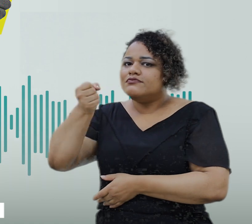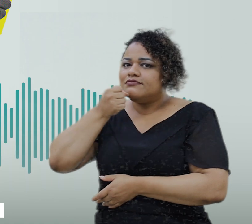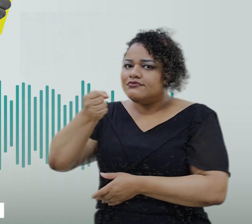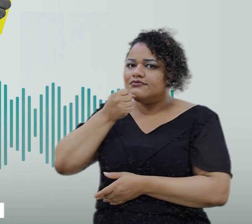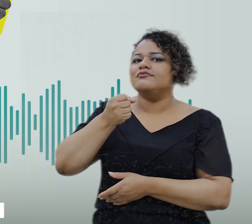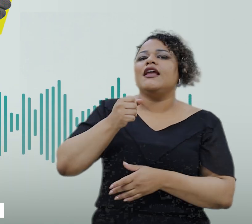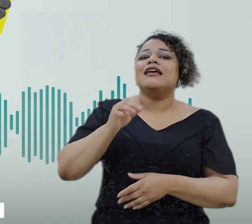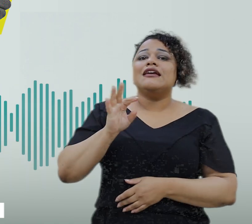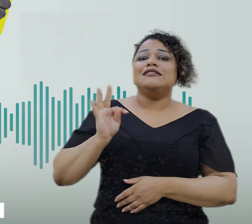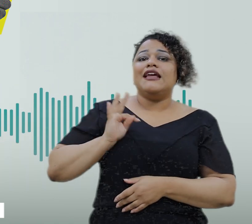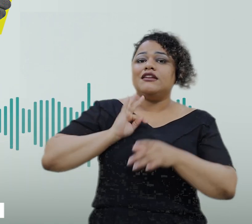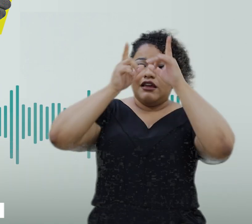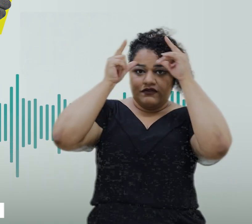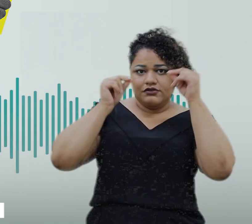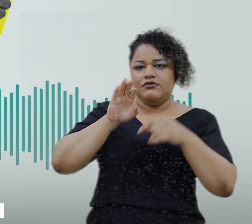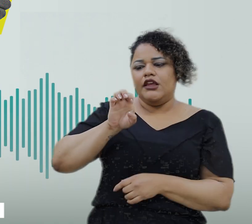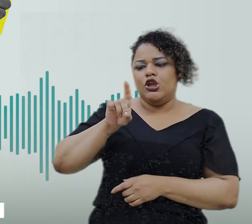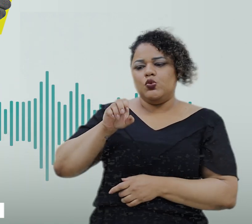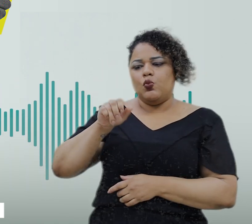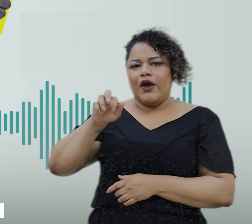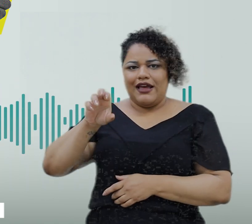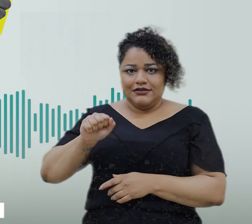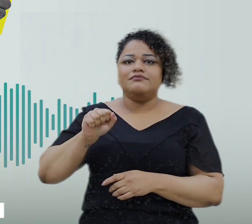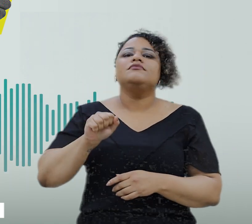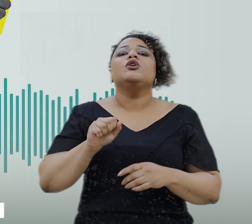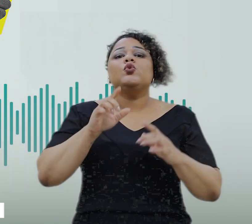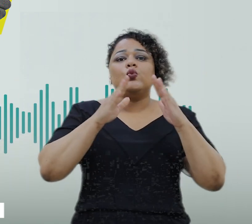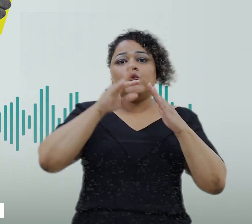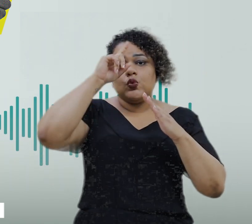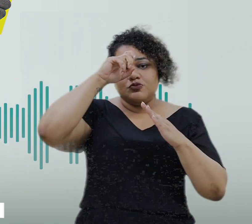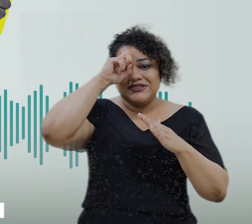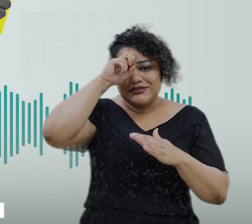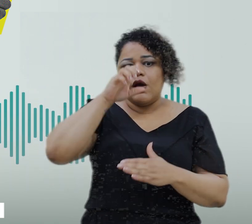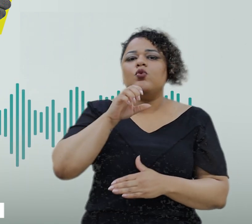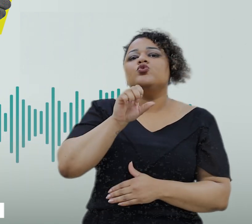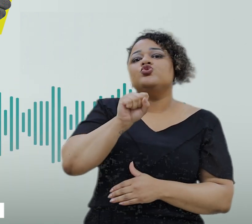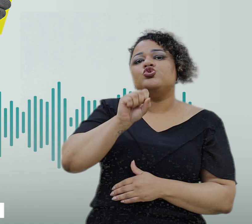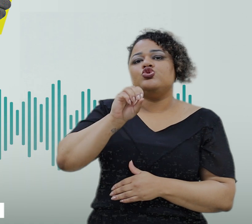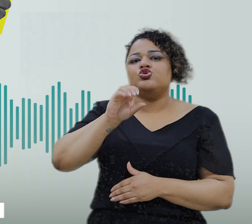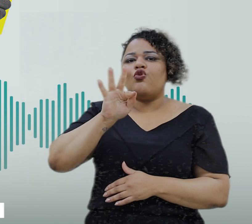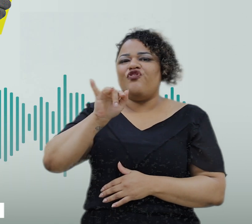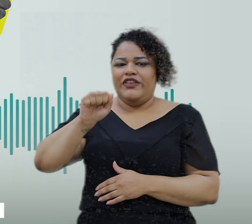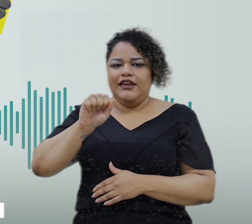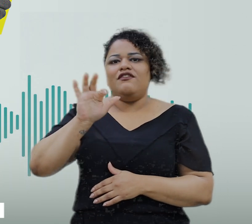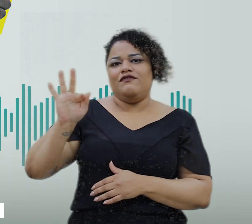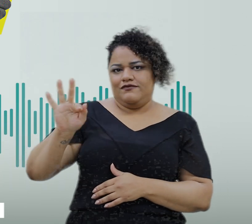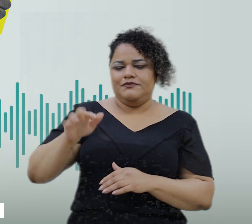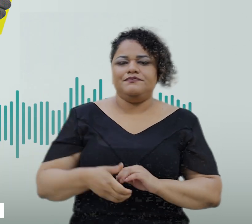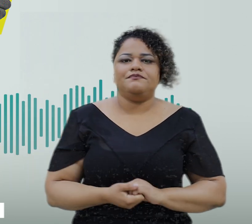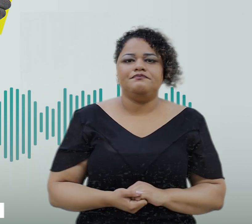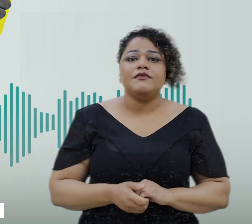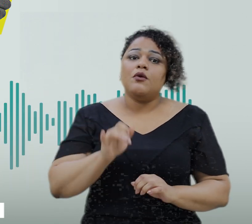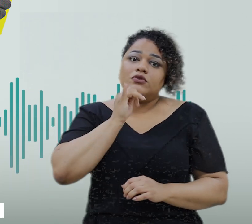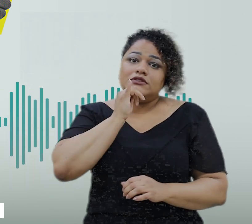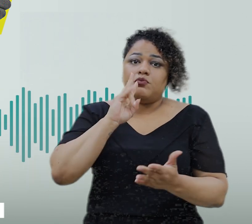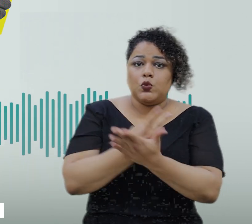maternidade Sofia Feldman. Tem um dia já que eu vi que um casal de surdos, eles chegaram para visitar